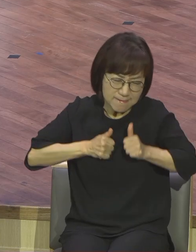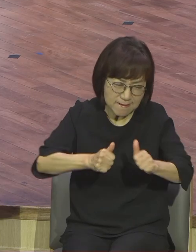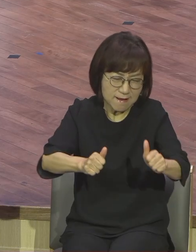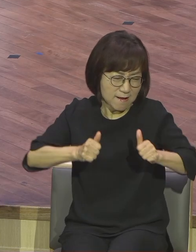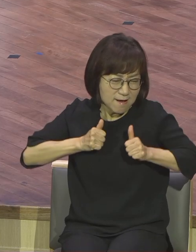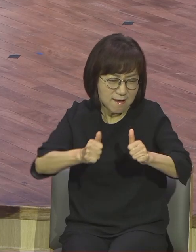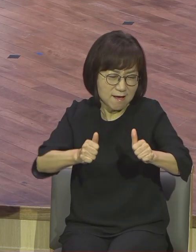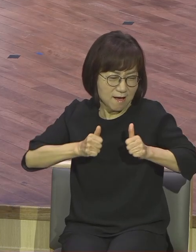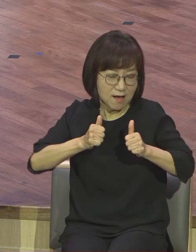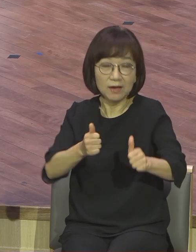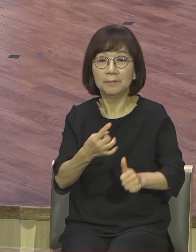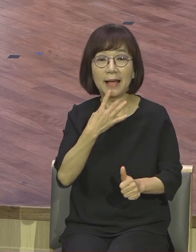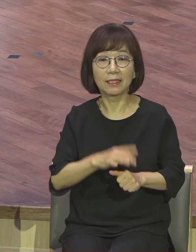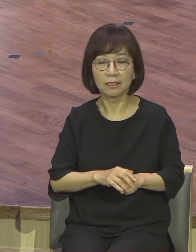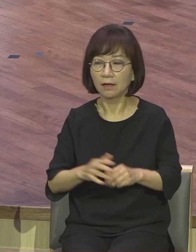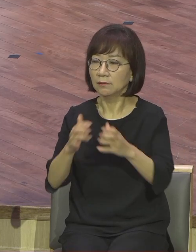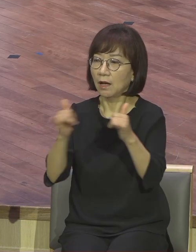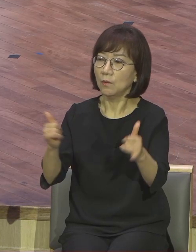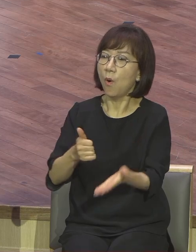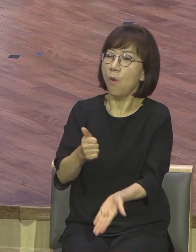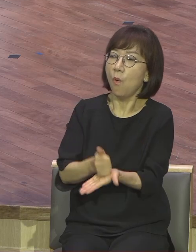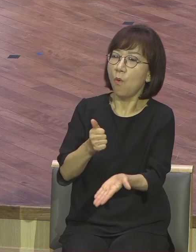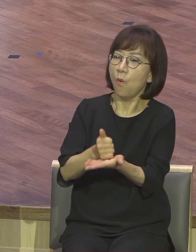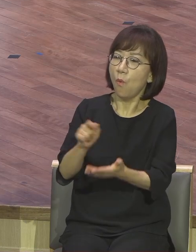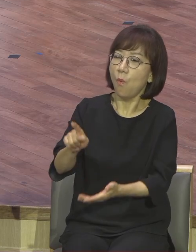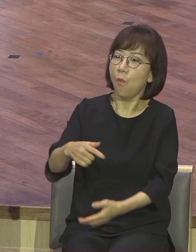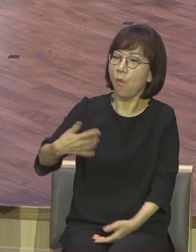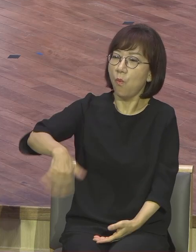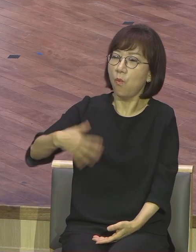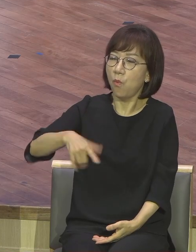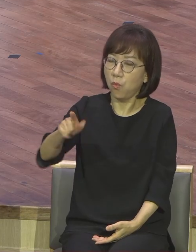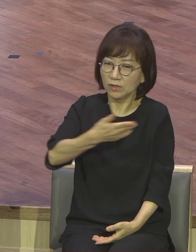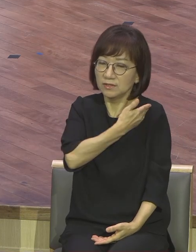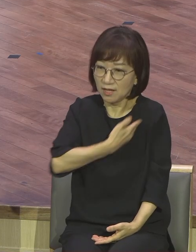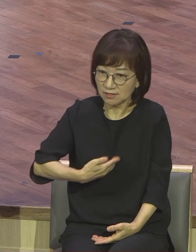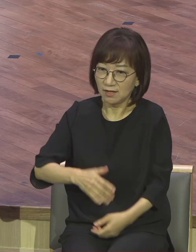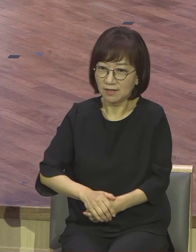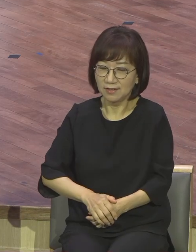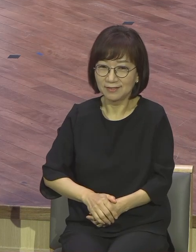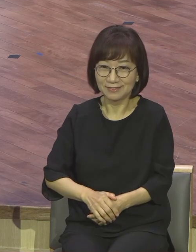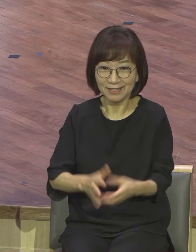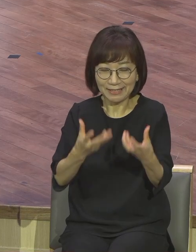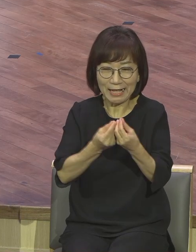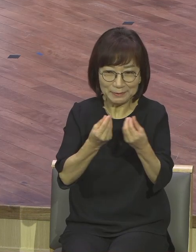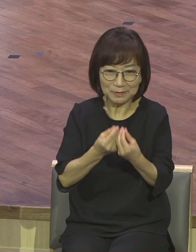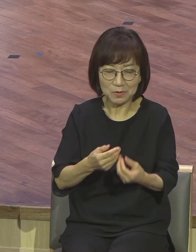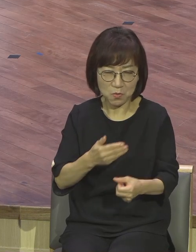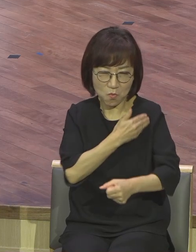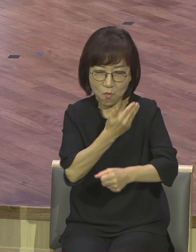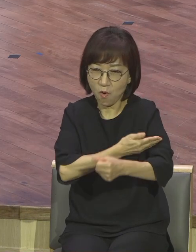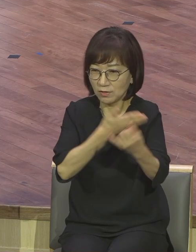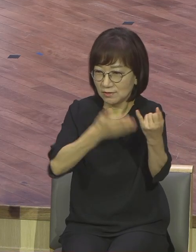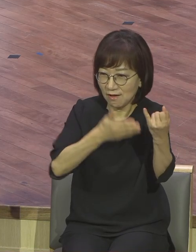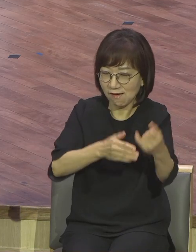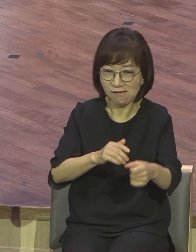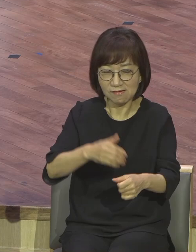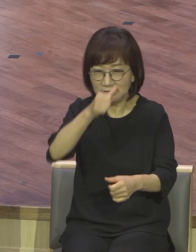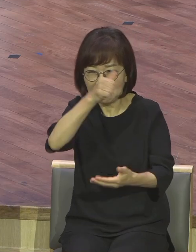정도로 장노라고, 건사라고, 안수입사라고 부를 정도로 신앙생활을 잘